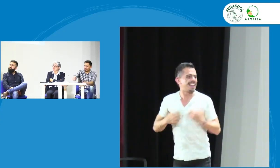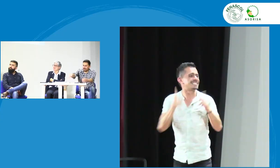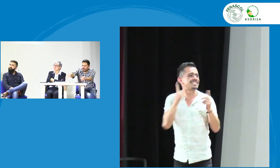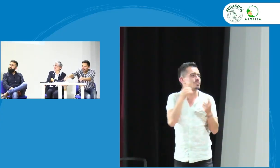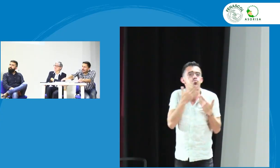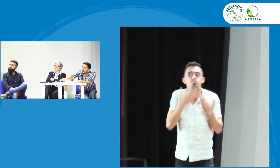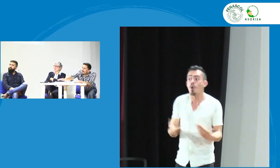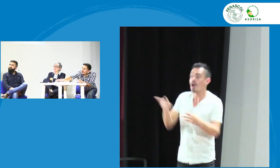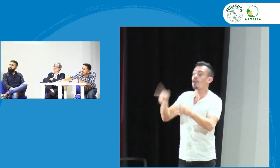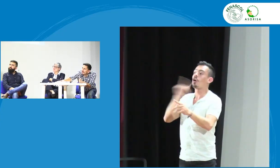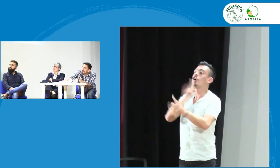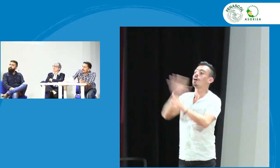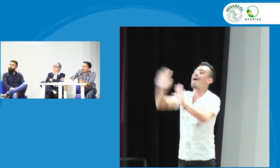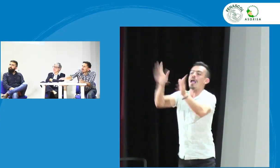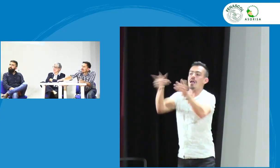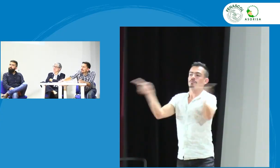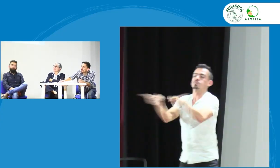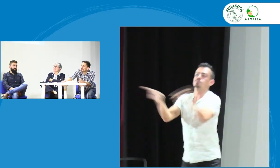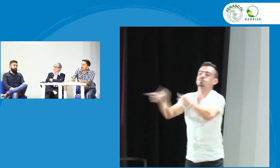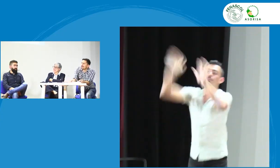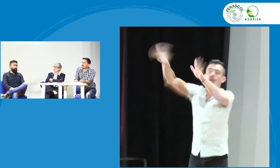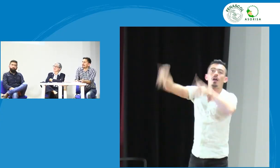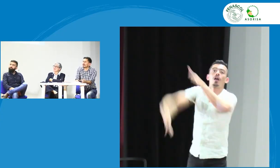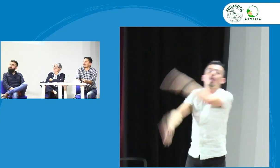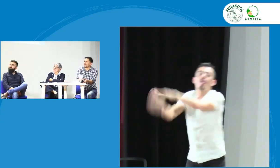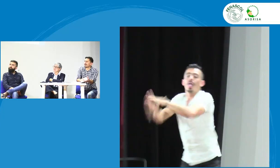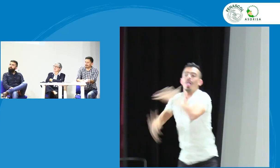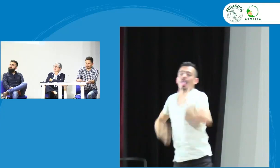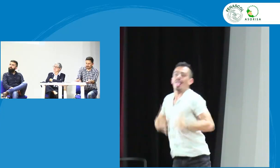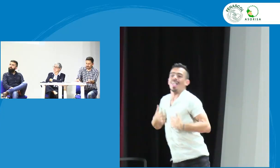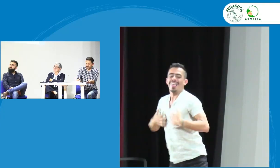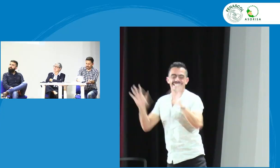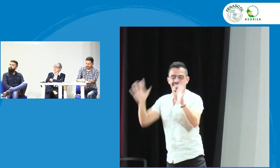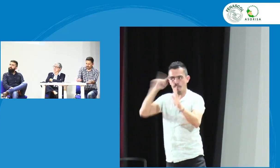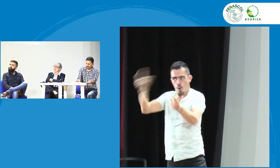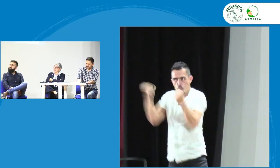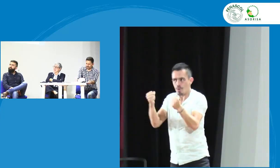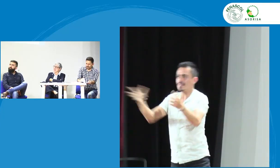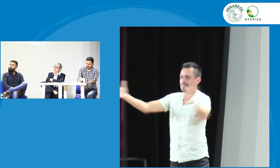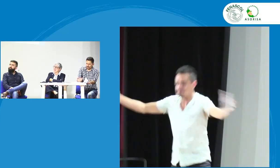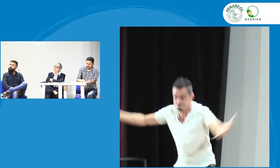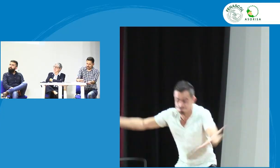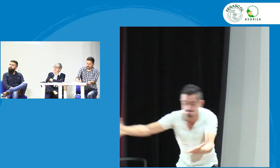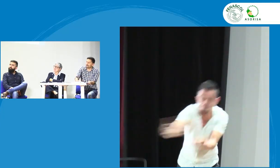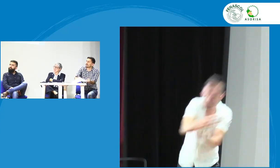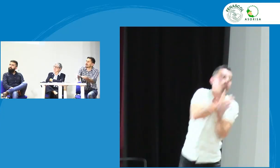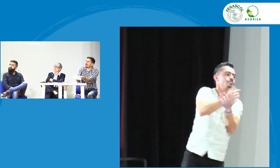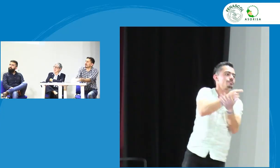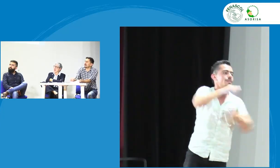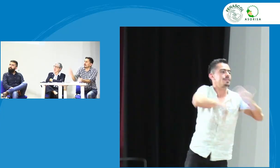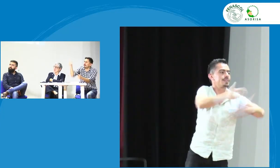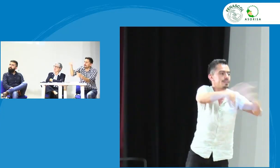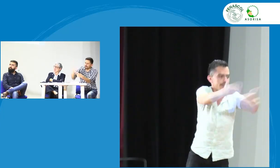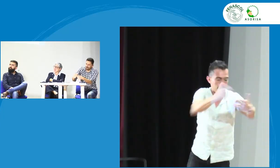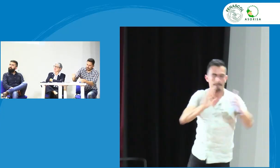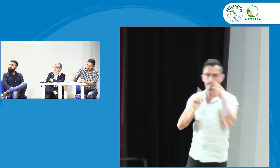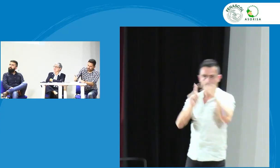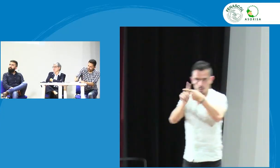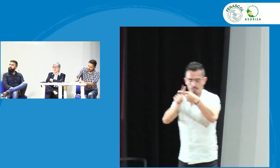también hay muchas inquietudes las personas sordas pues vemos este espacio que es muy somero muy corto y pues no alberga